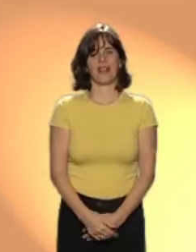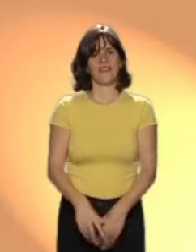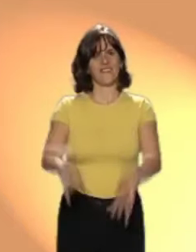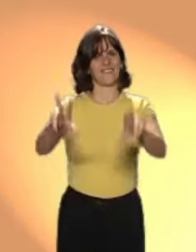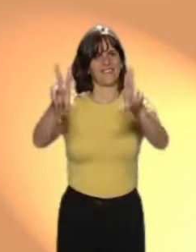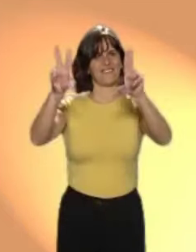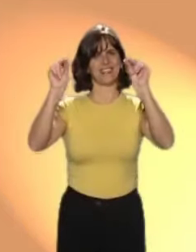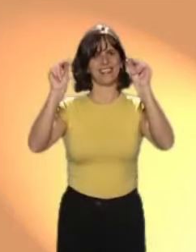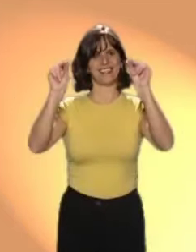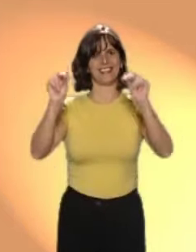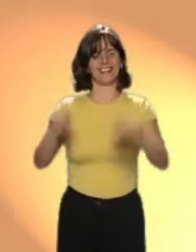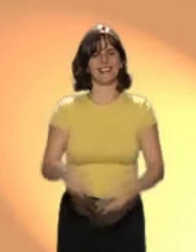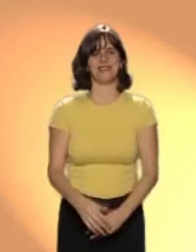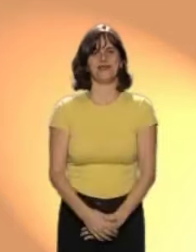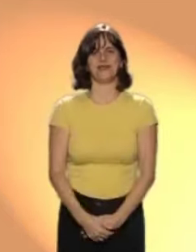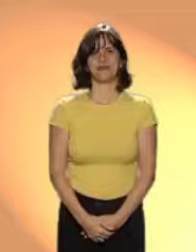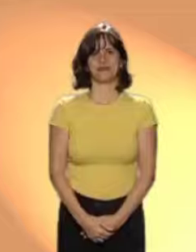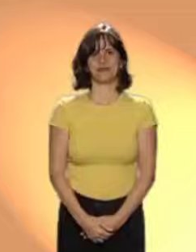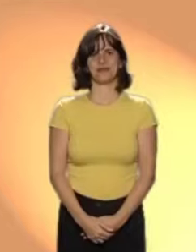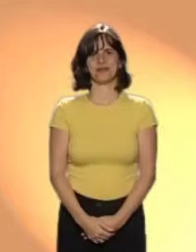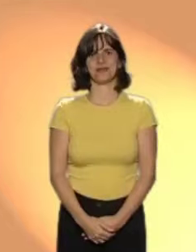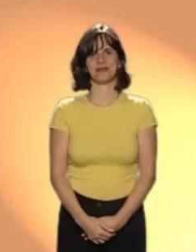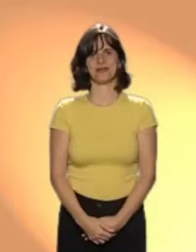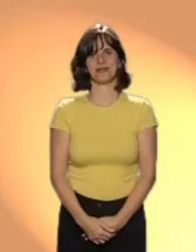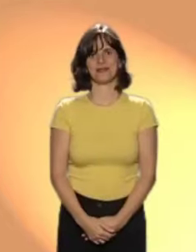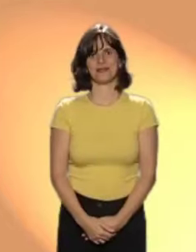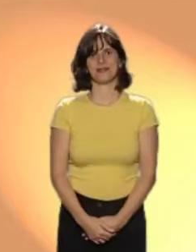Y colorín colorado Este cuento se ha acabado